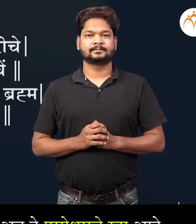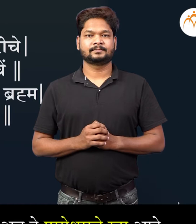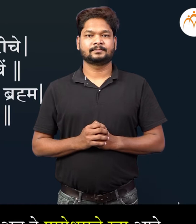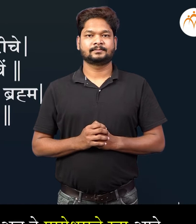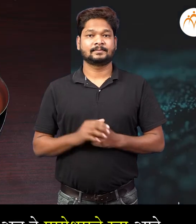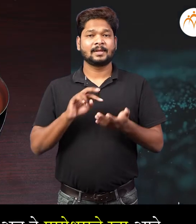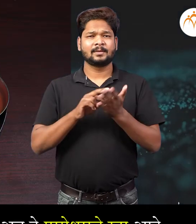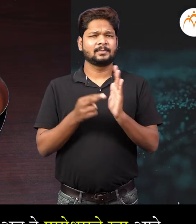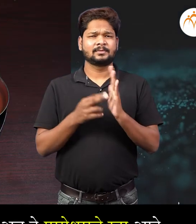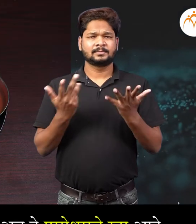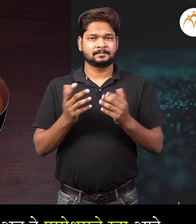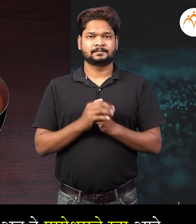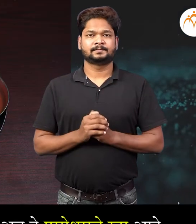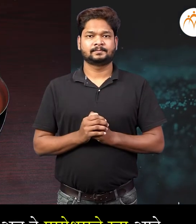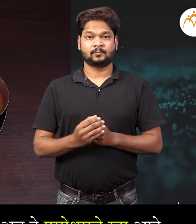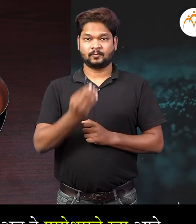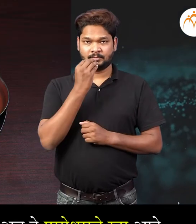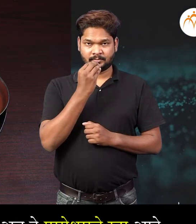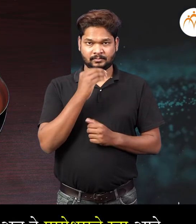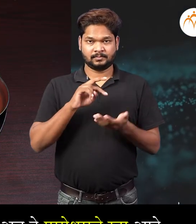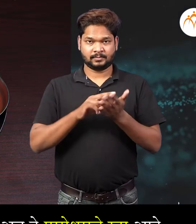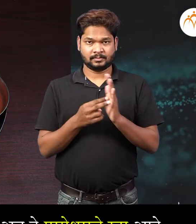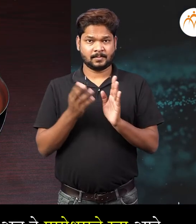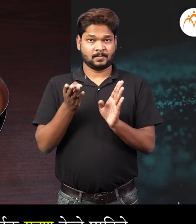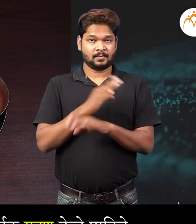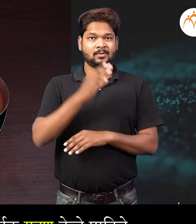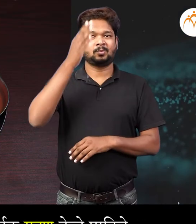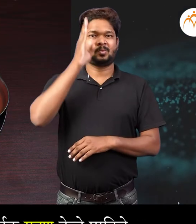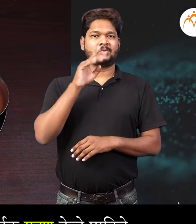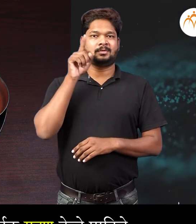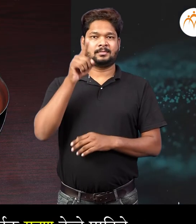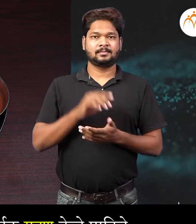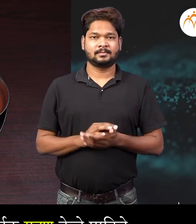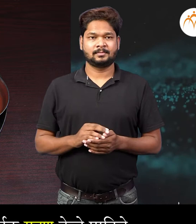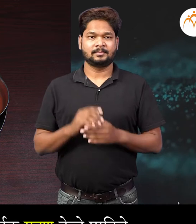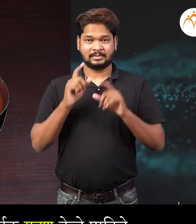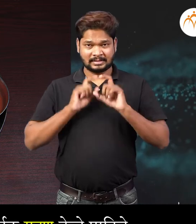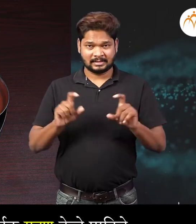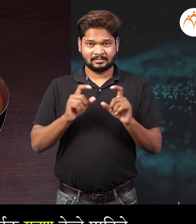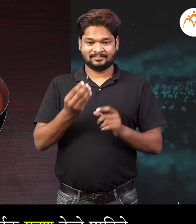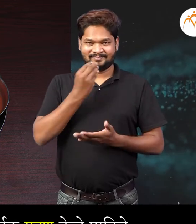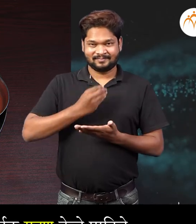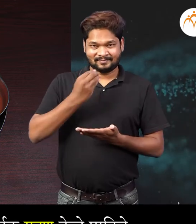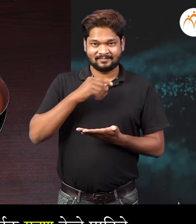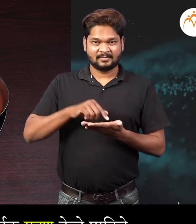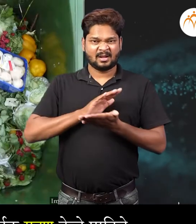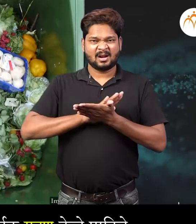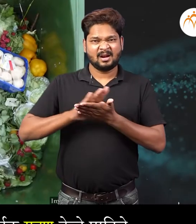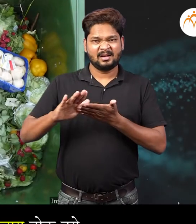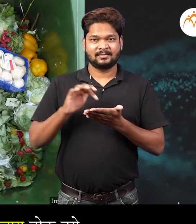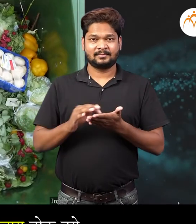कि अन्न हे परमेश्वराचे रूपाए आणे मनुन ते क्रुतत न्यता पुर्वा ग्रहन गेले पाईजे